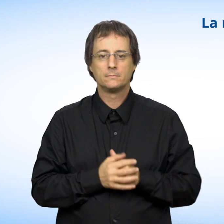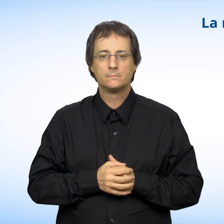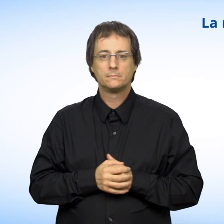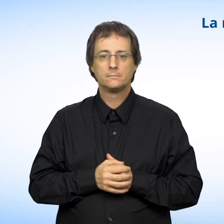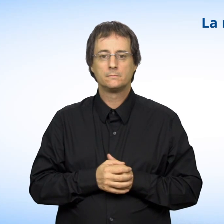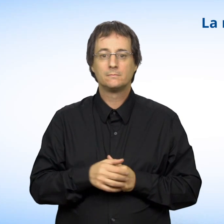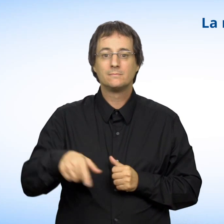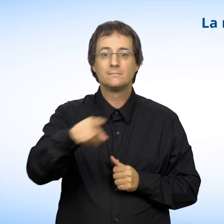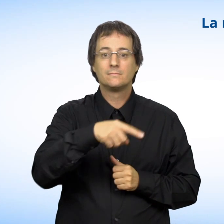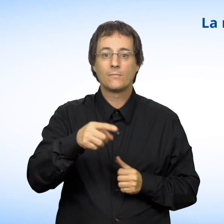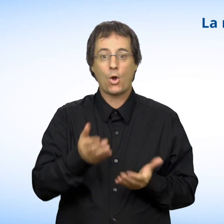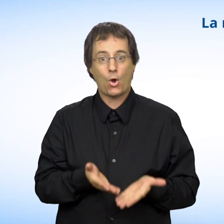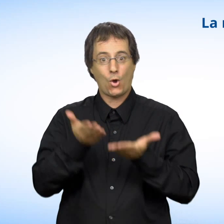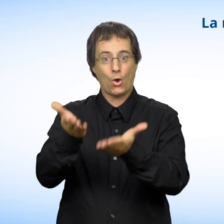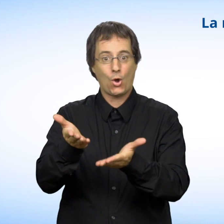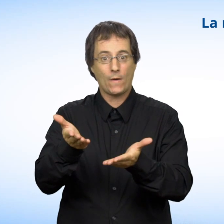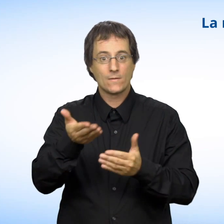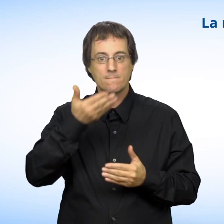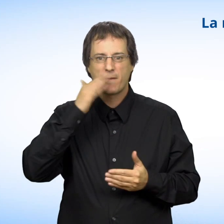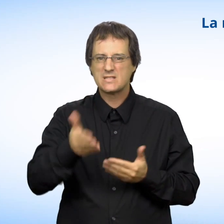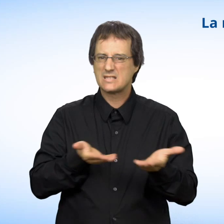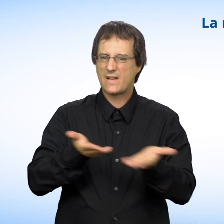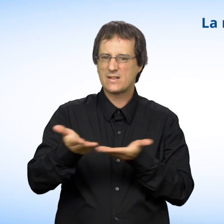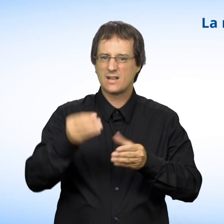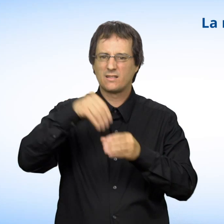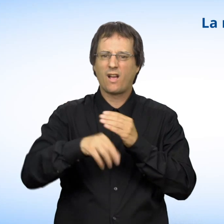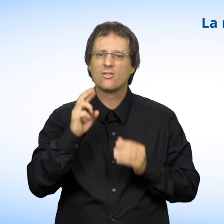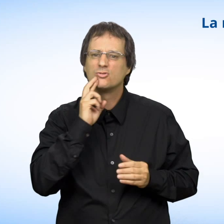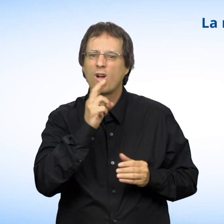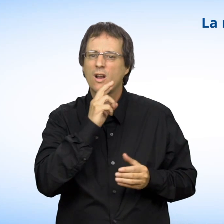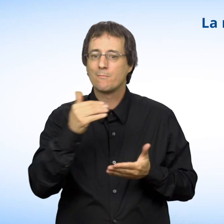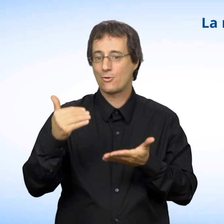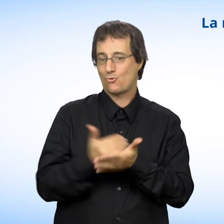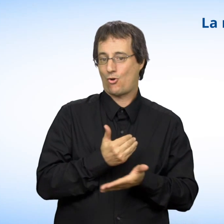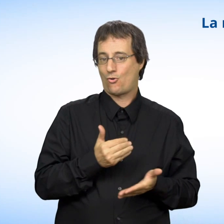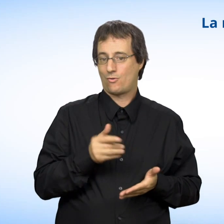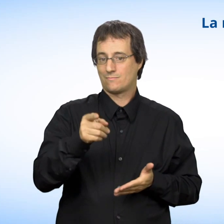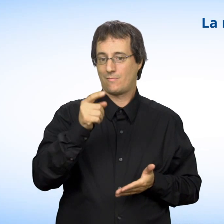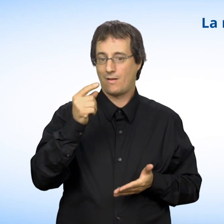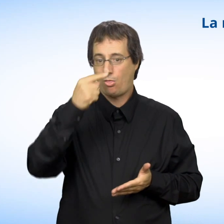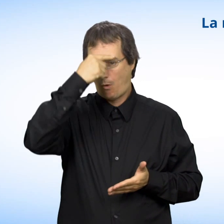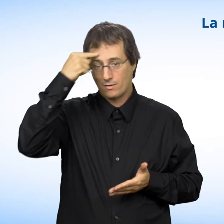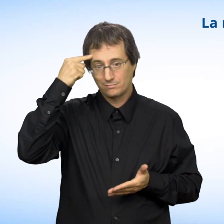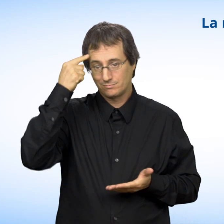Par exemple, on ne peut vous offrir un mauvais service dans un restaurant parce que vous êtes noir